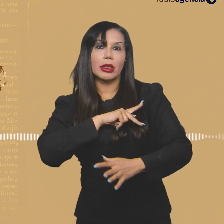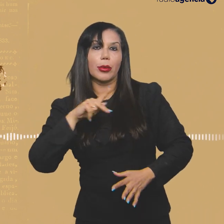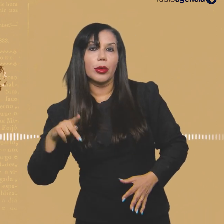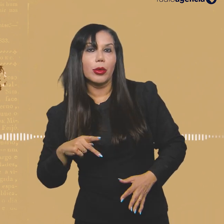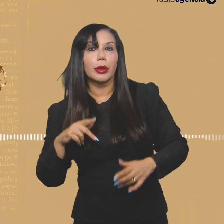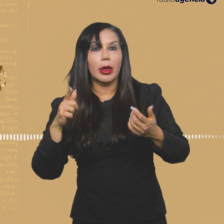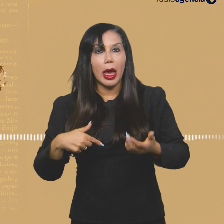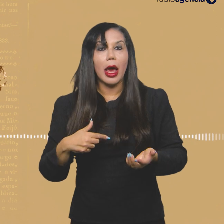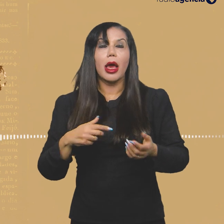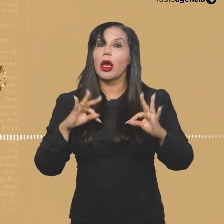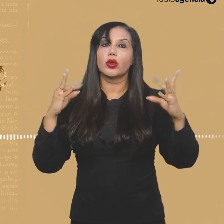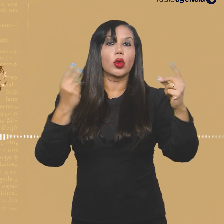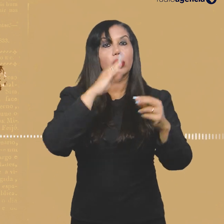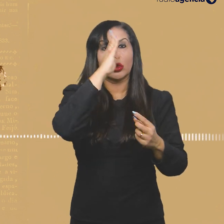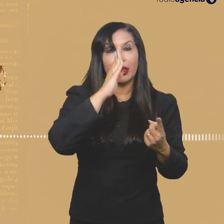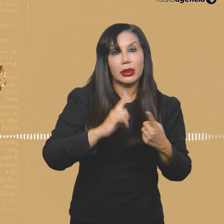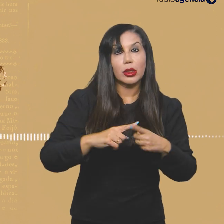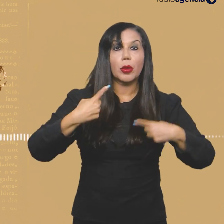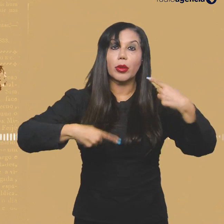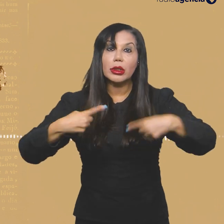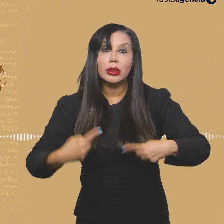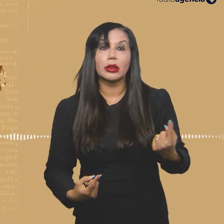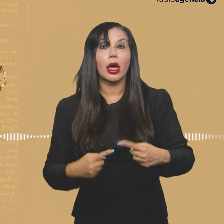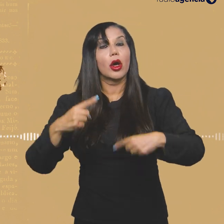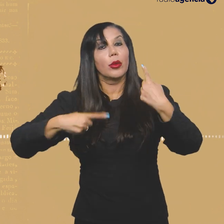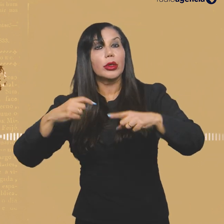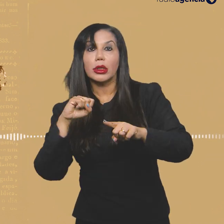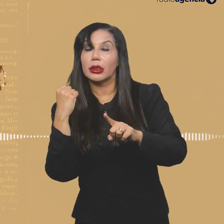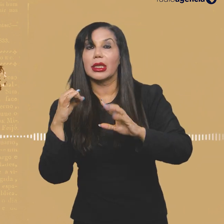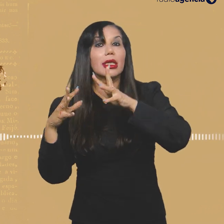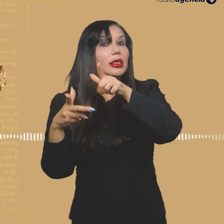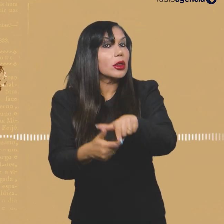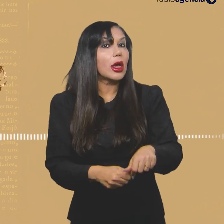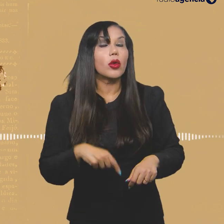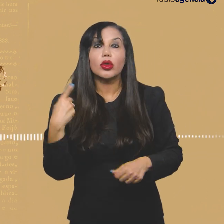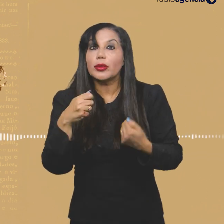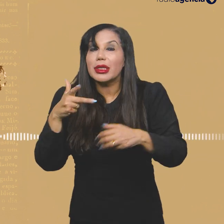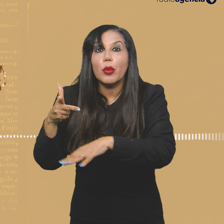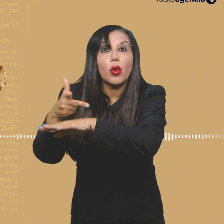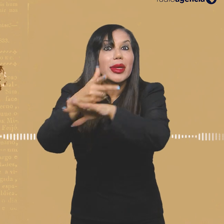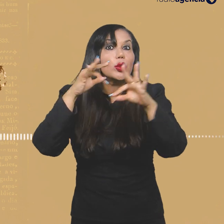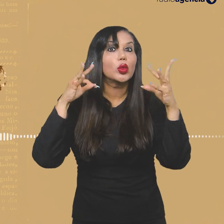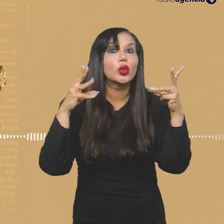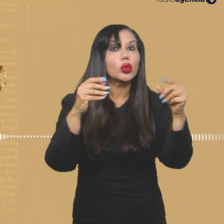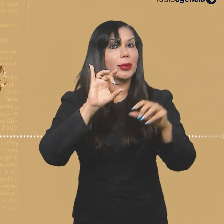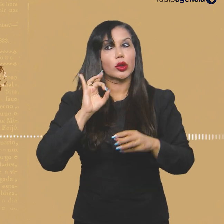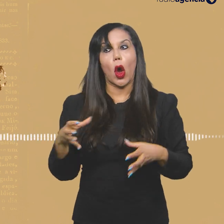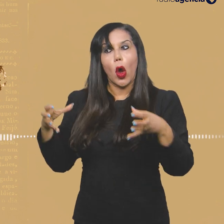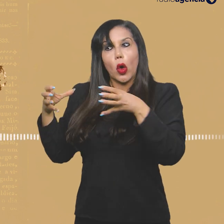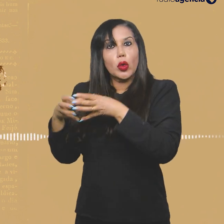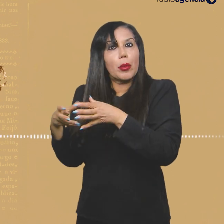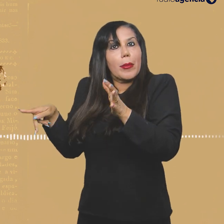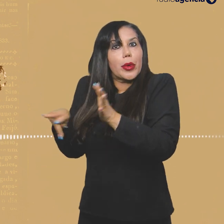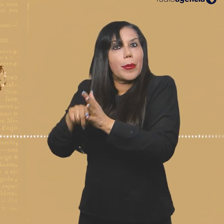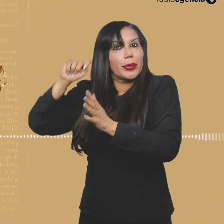Segurança pública, que é algo que diz respeito a todos os brasileiros. Política, política internacional. Esse é um tema que a gente tem feito uma